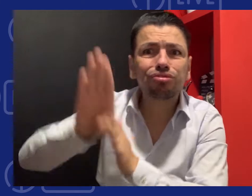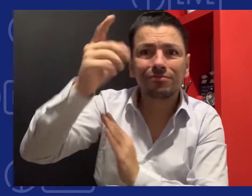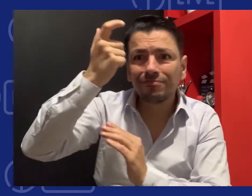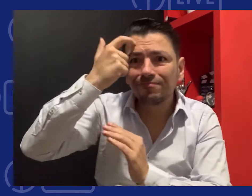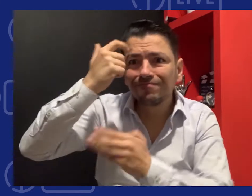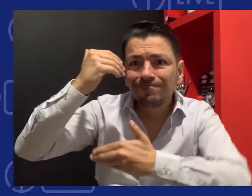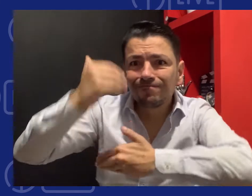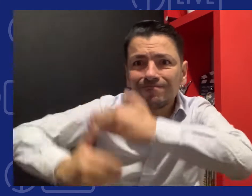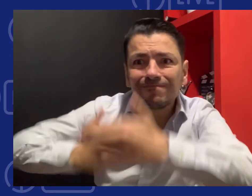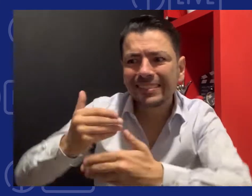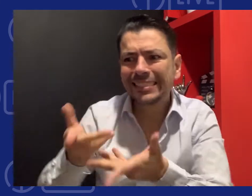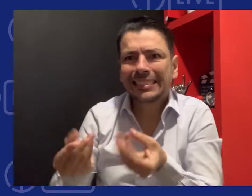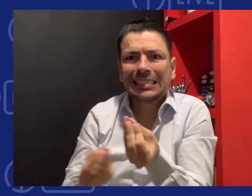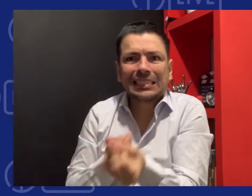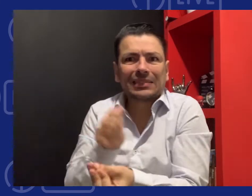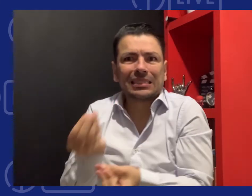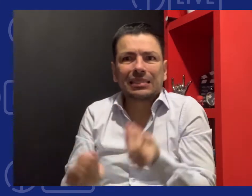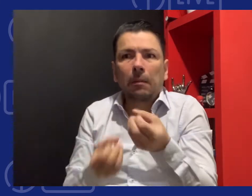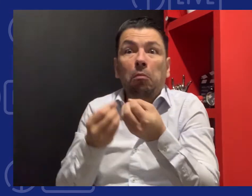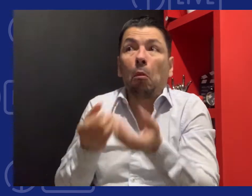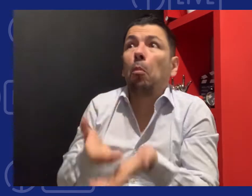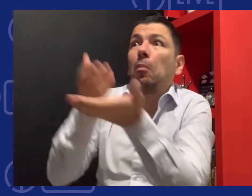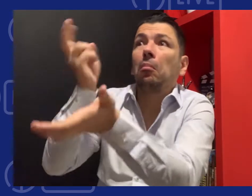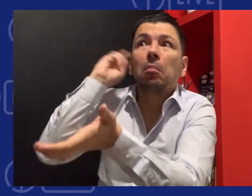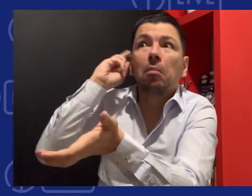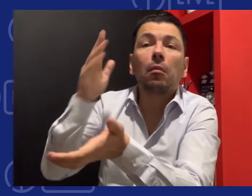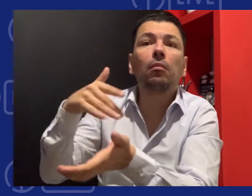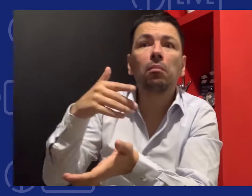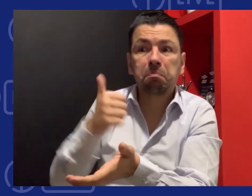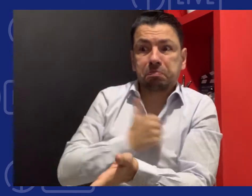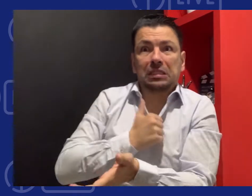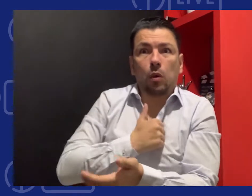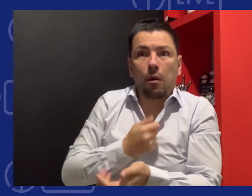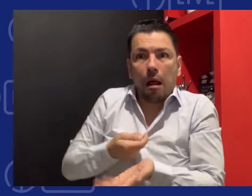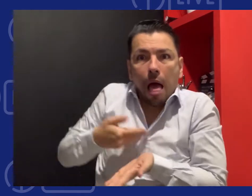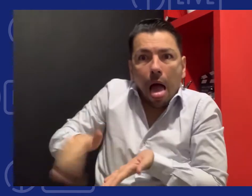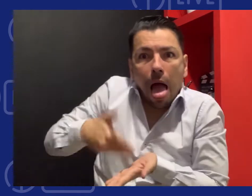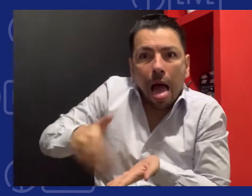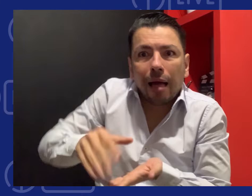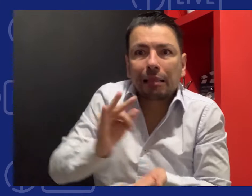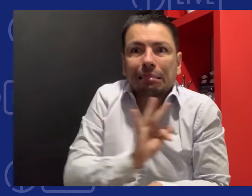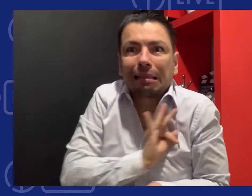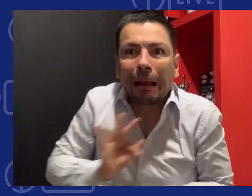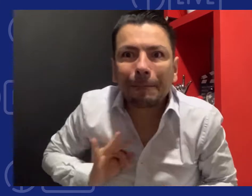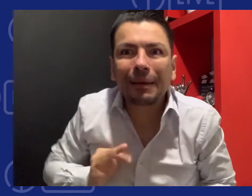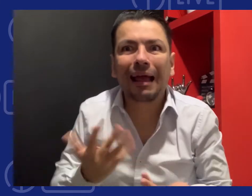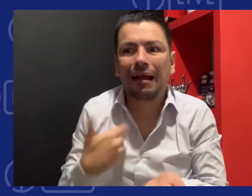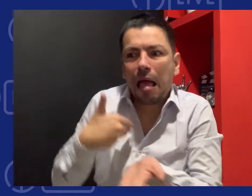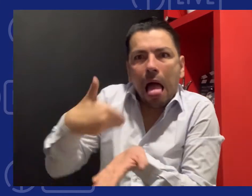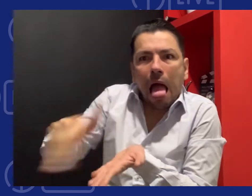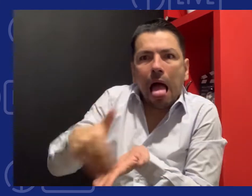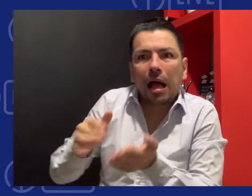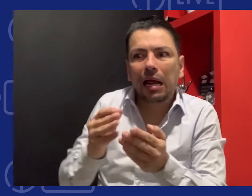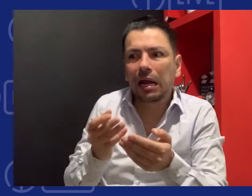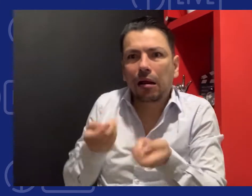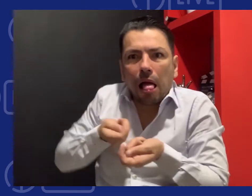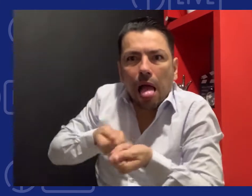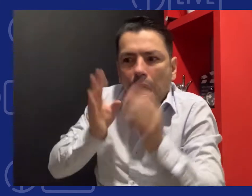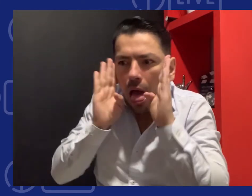de hijos sordos. Piensan en el desarrollo de su hijo. Pero también hay un proceso de gastos, si se hace el